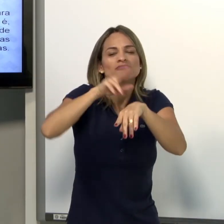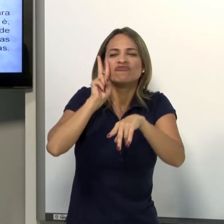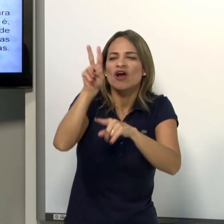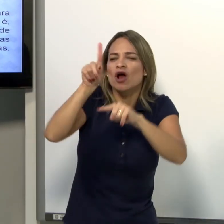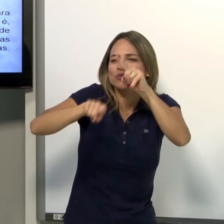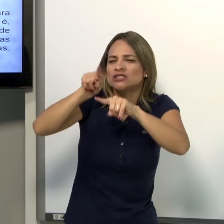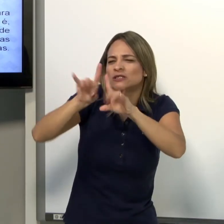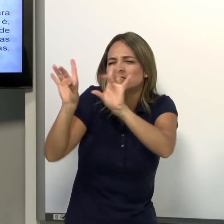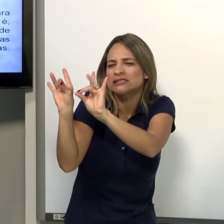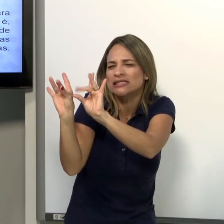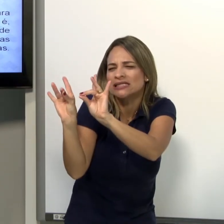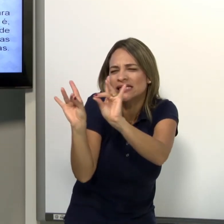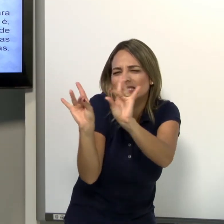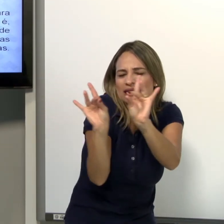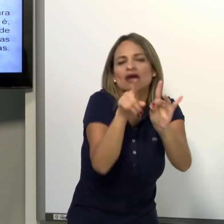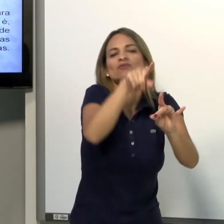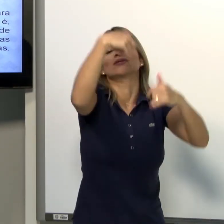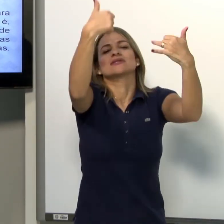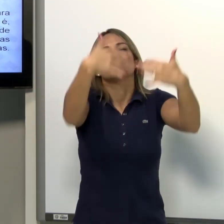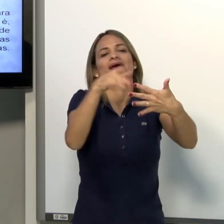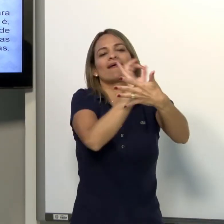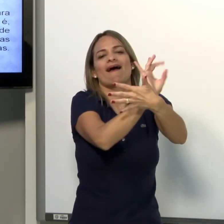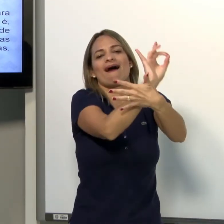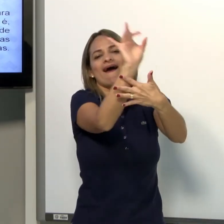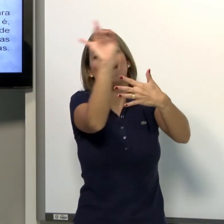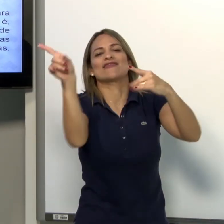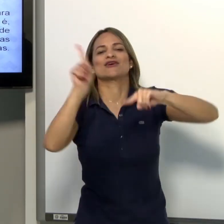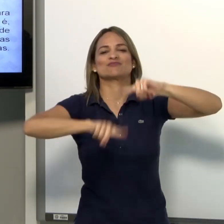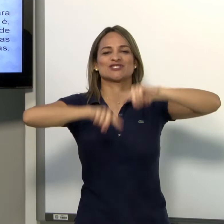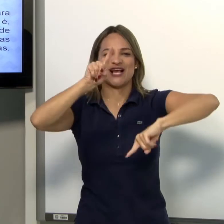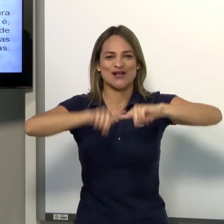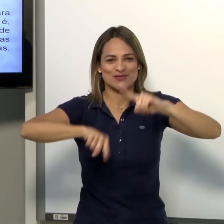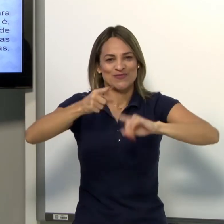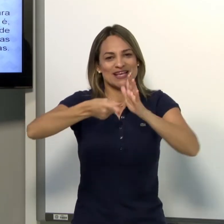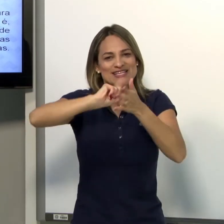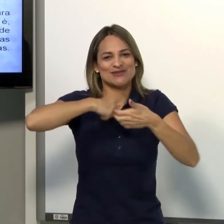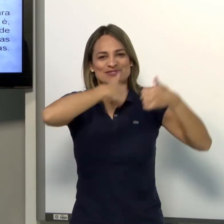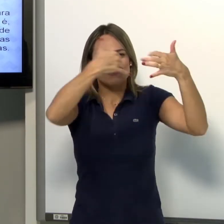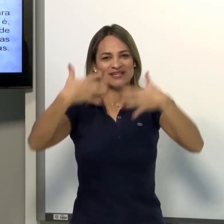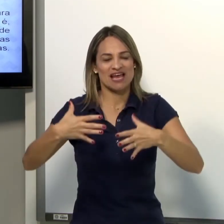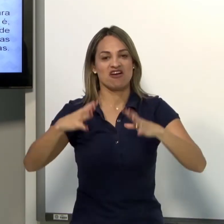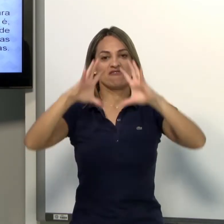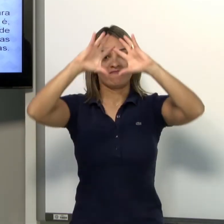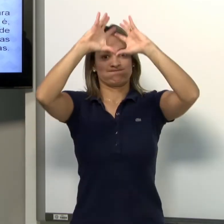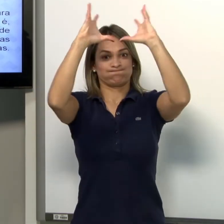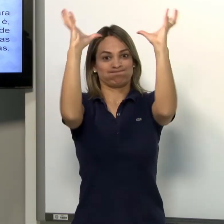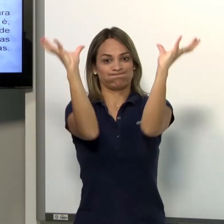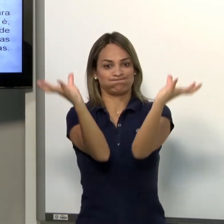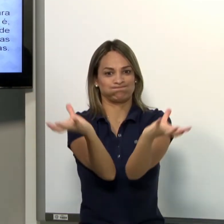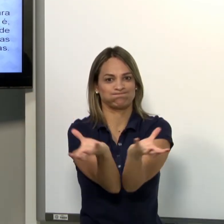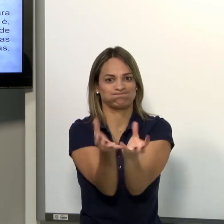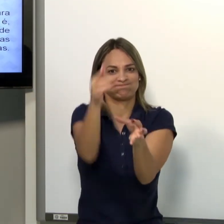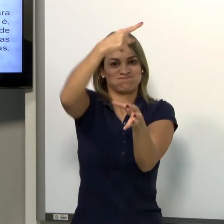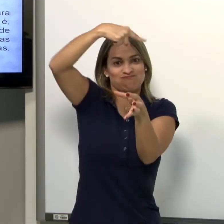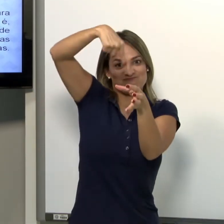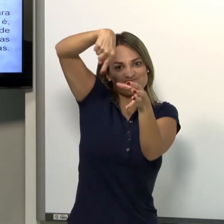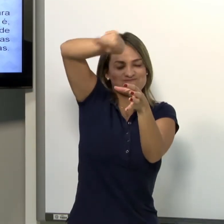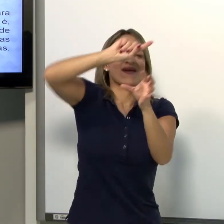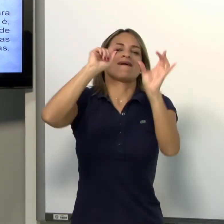consegue-se detalhar melhor, especificar melhor aquele objeto. Antes, eu expliquei aquele